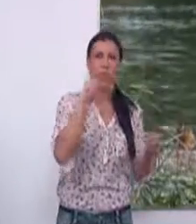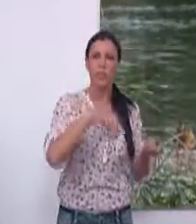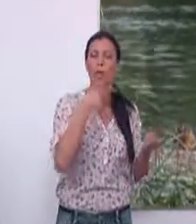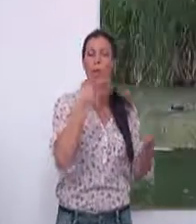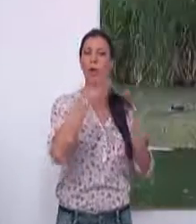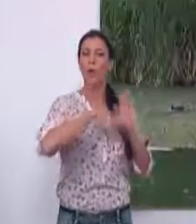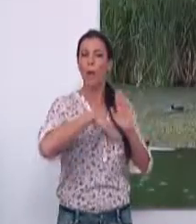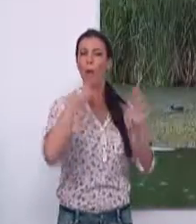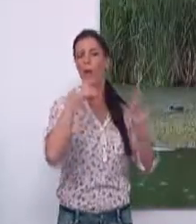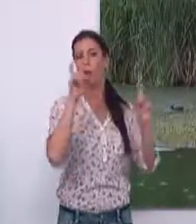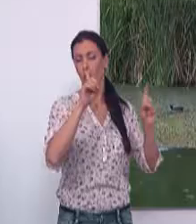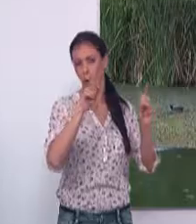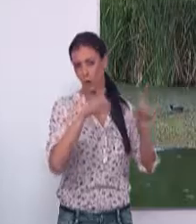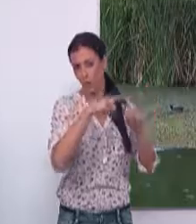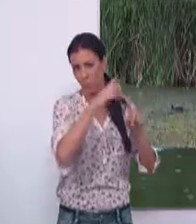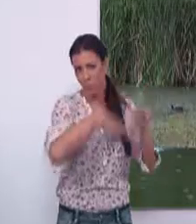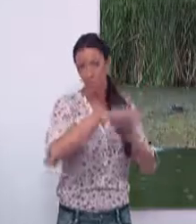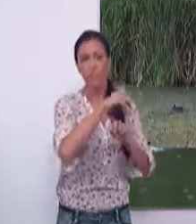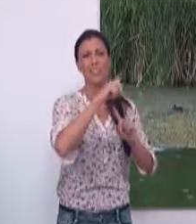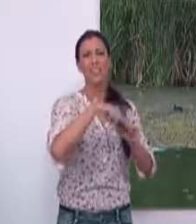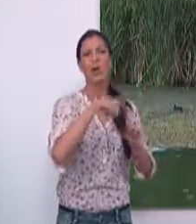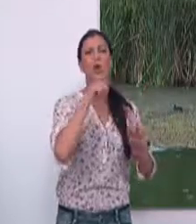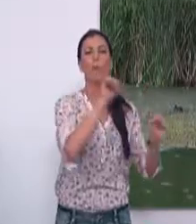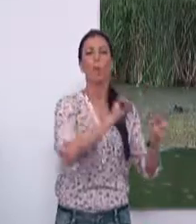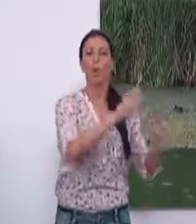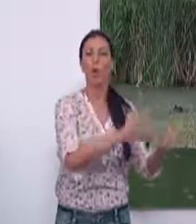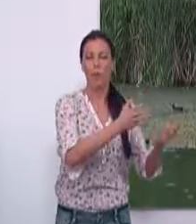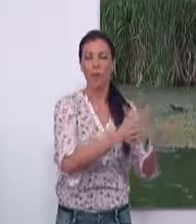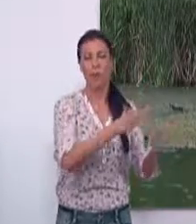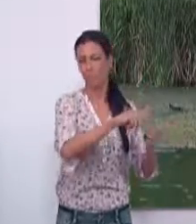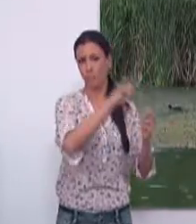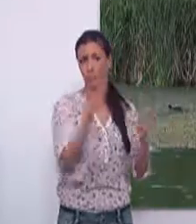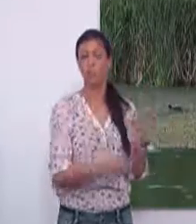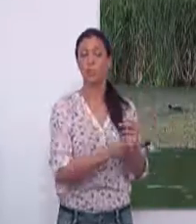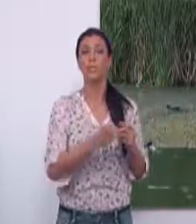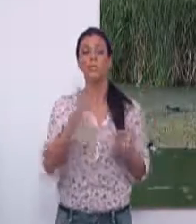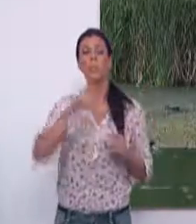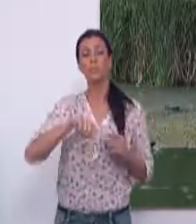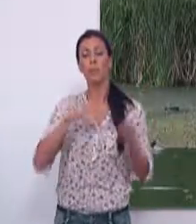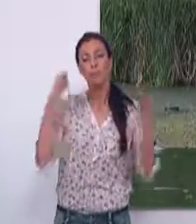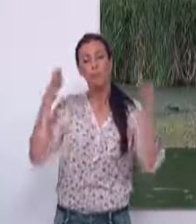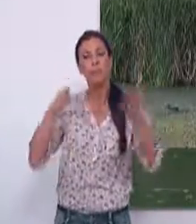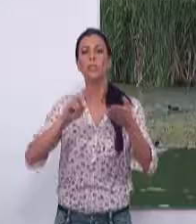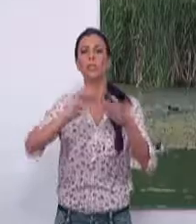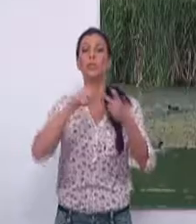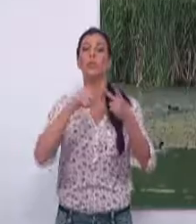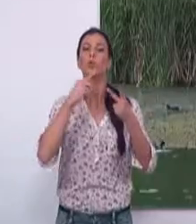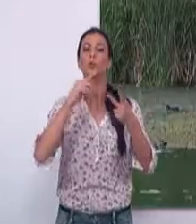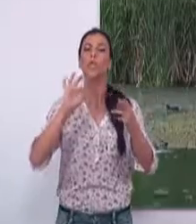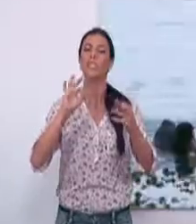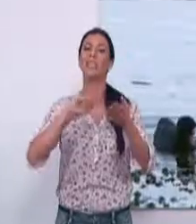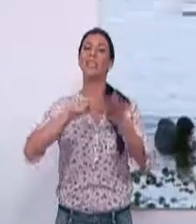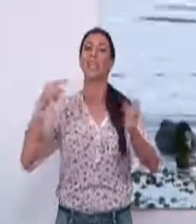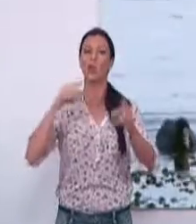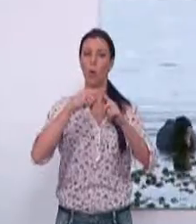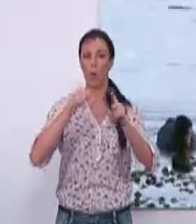programas de educación ambiental en humedales protegidos. La segunda jornada está dirigida a personal técnico de educación ambiental